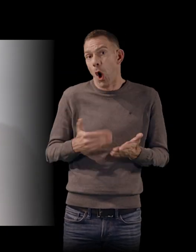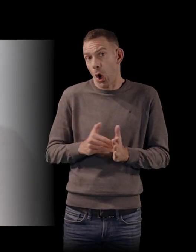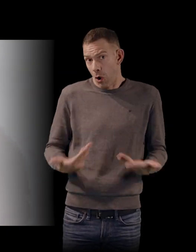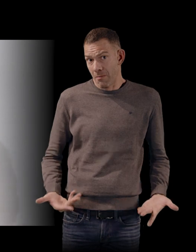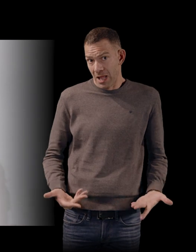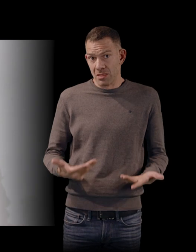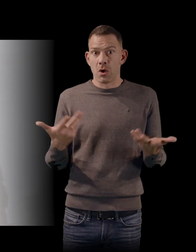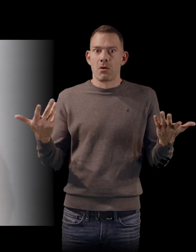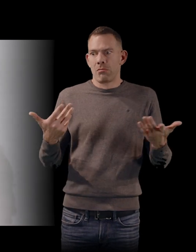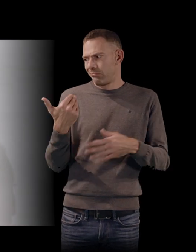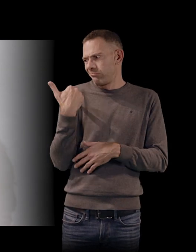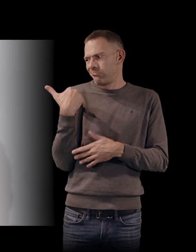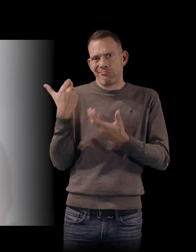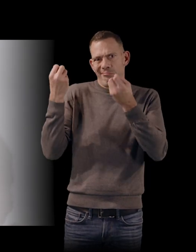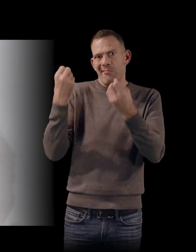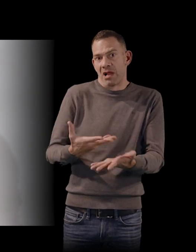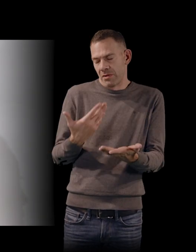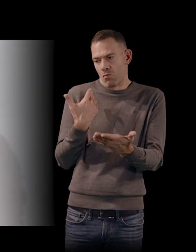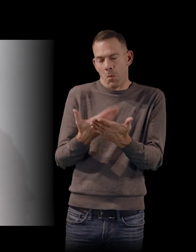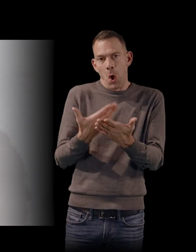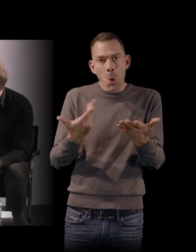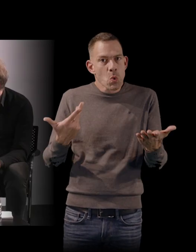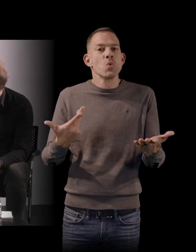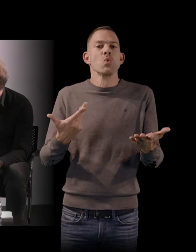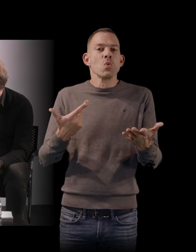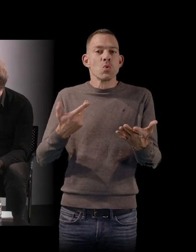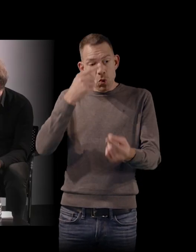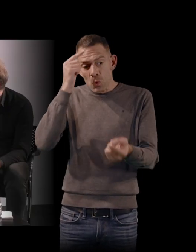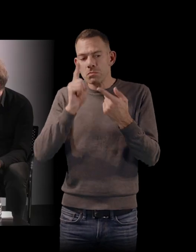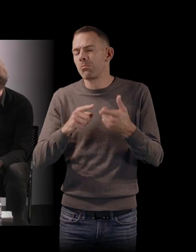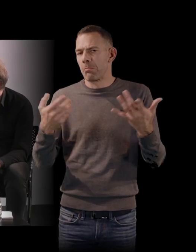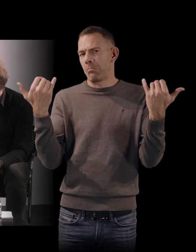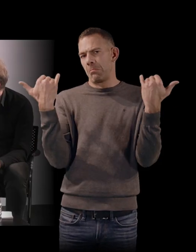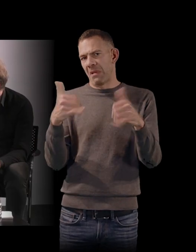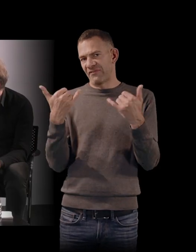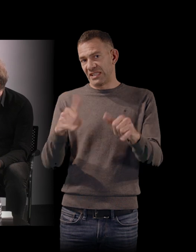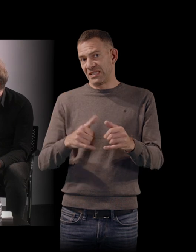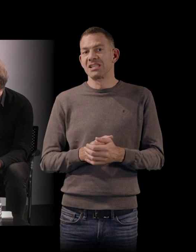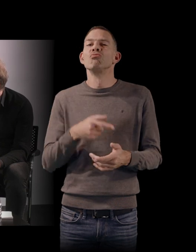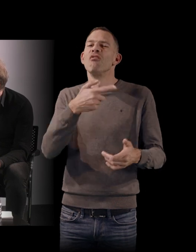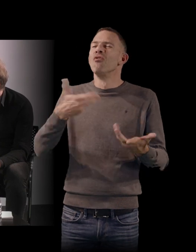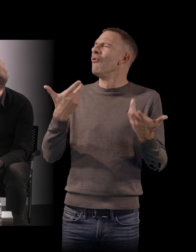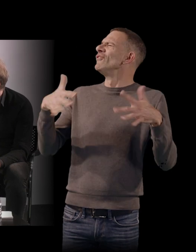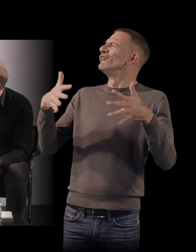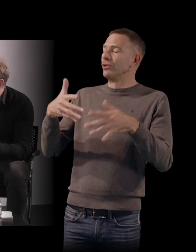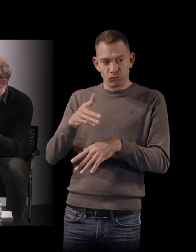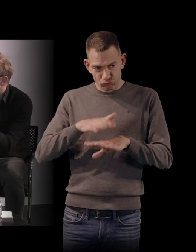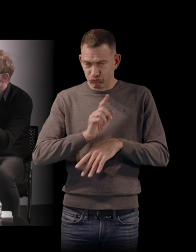événements très récents qui montrent que c'est une question qui n'est absolument pas réglée, contrairement à ce qu'ils voudraient laisser croire. Oui, et il y a une